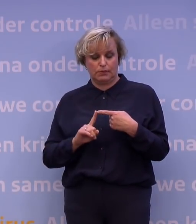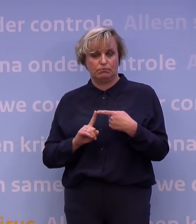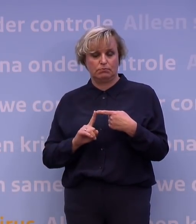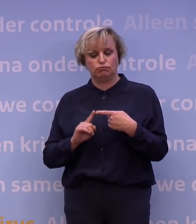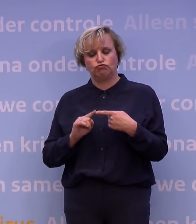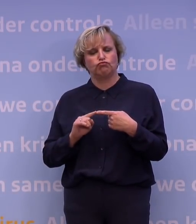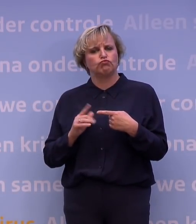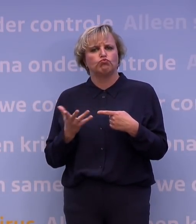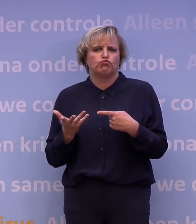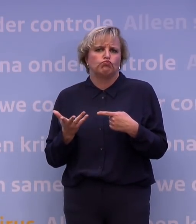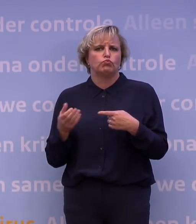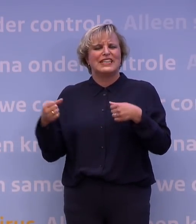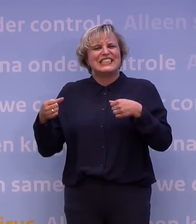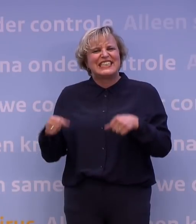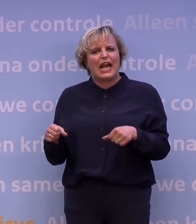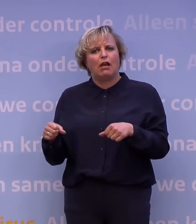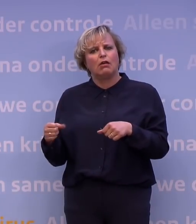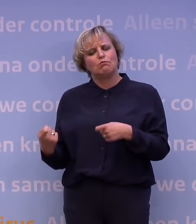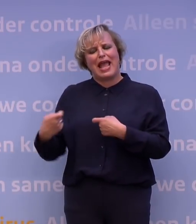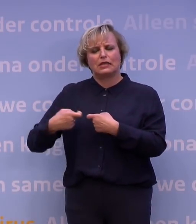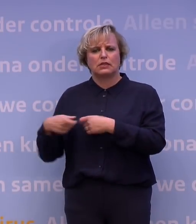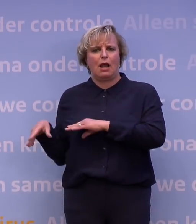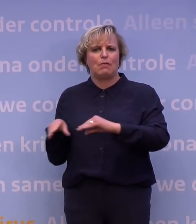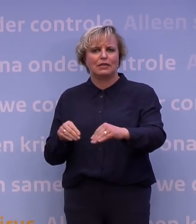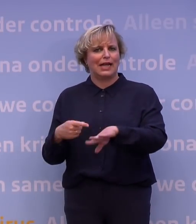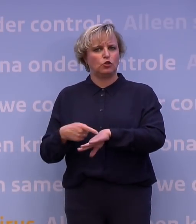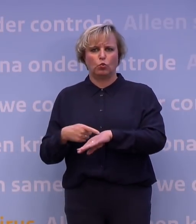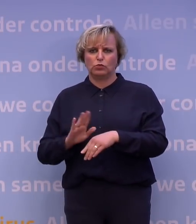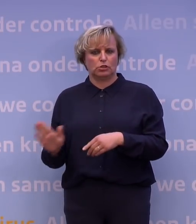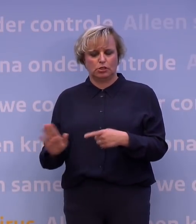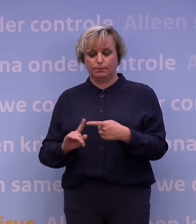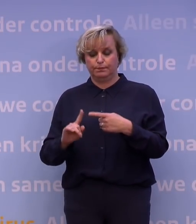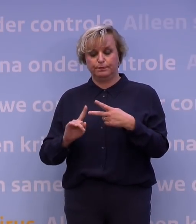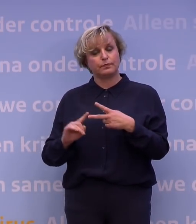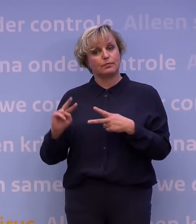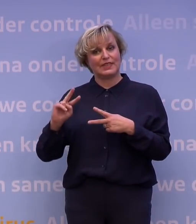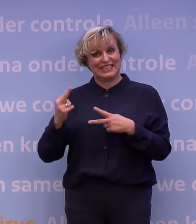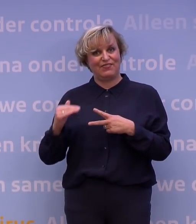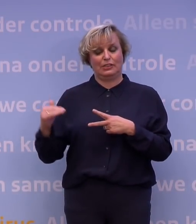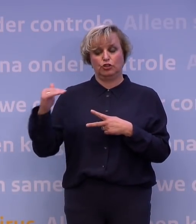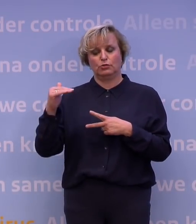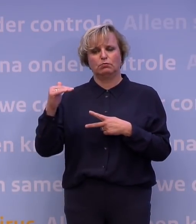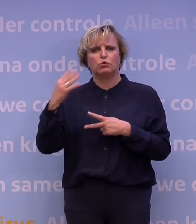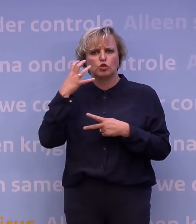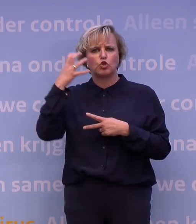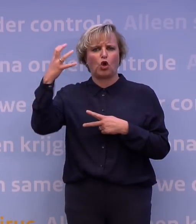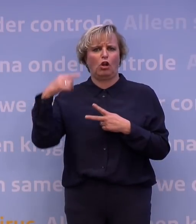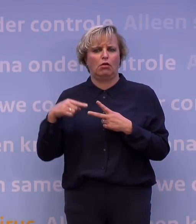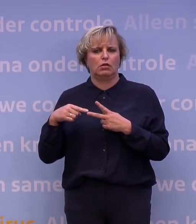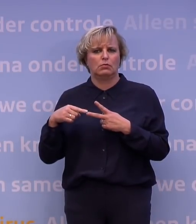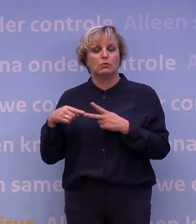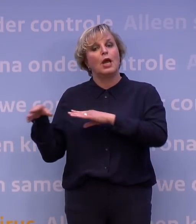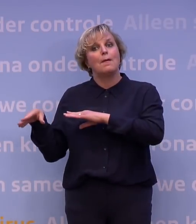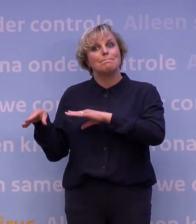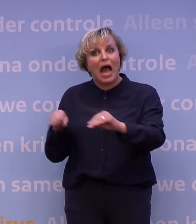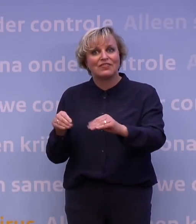zijn er eigenlijk geen strenge aanvullende maatregelen nodig. Niveau twee, zorgelijk, dan zijn wel maatregelen